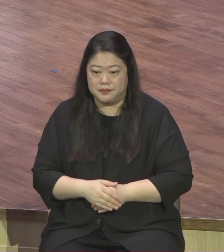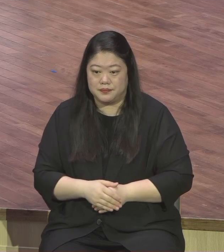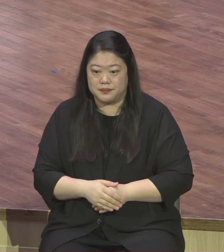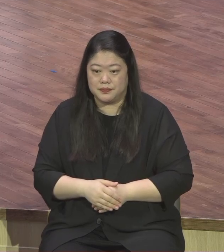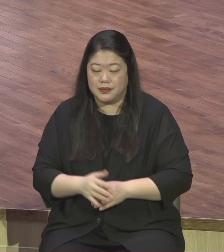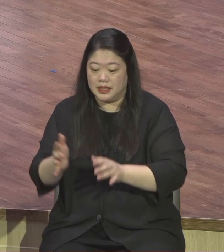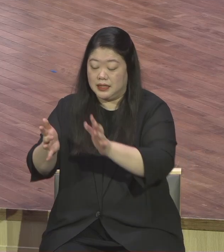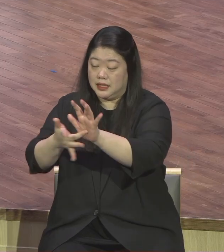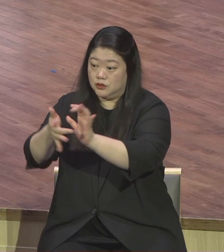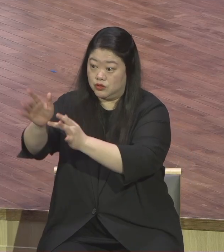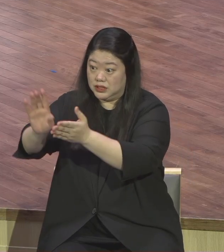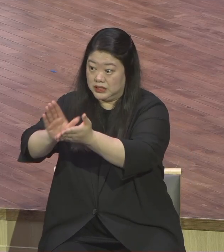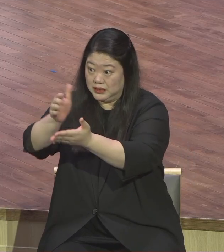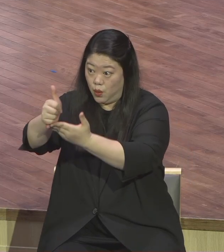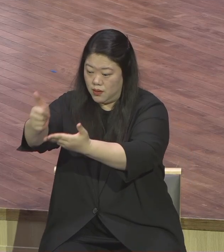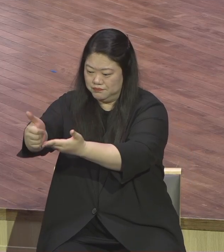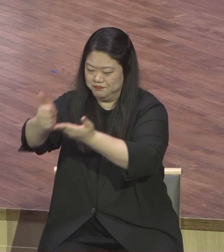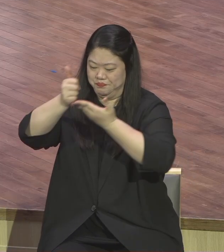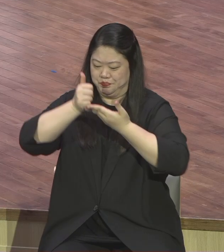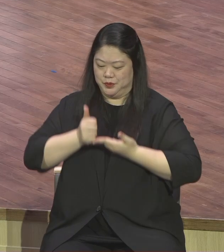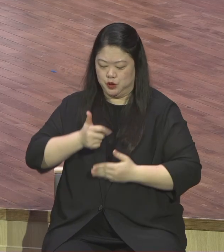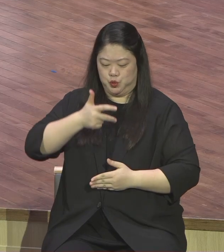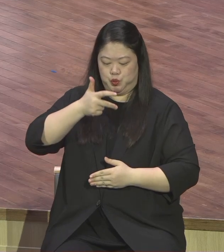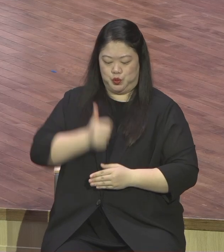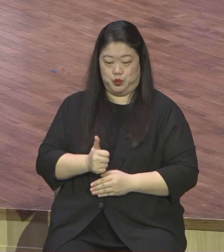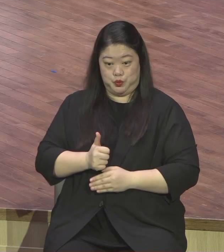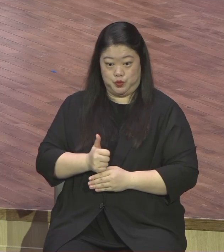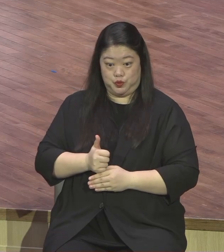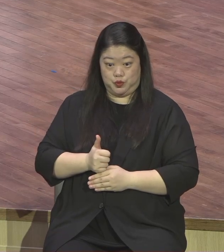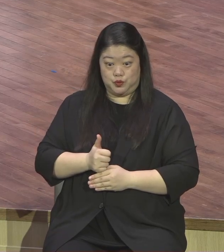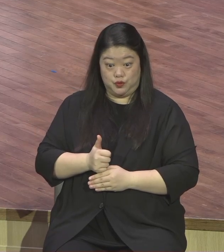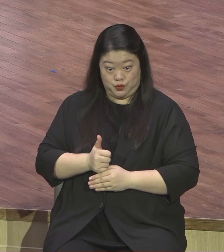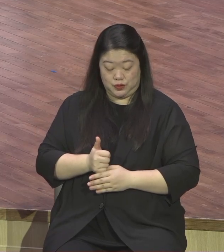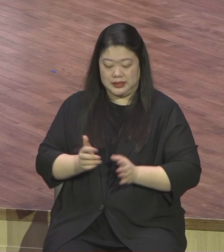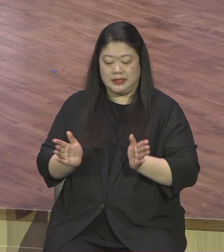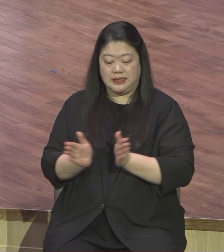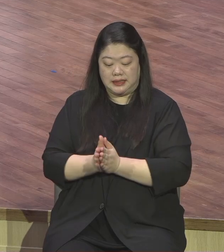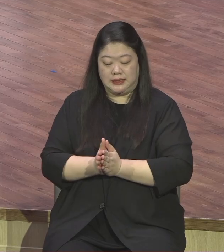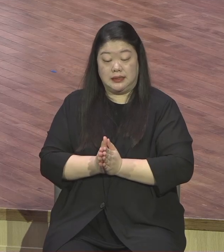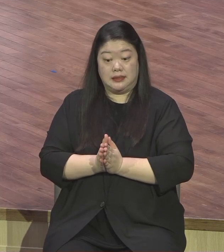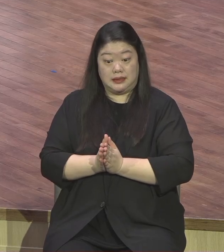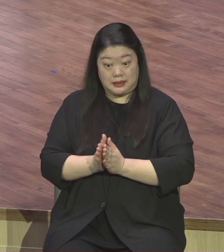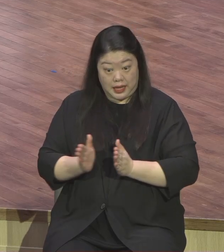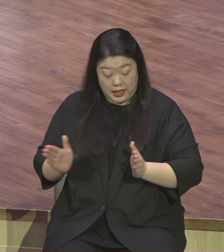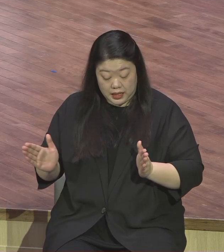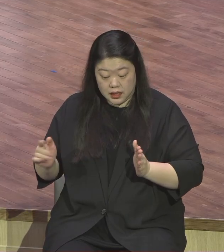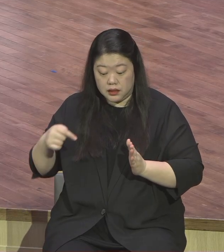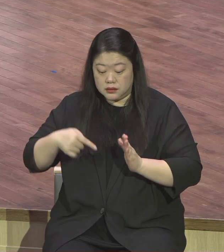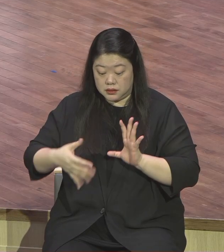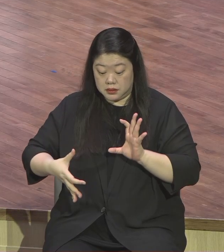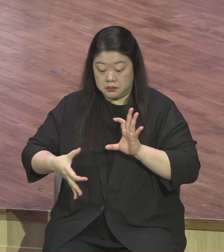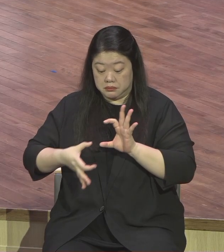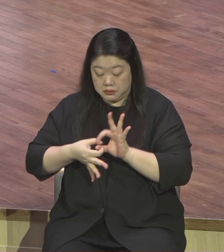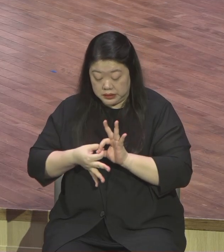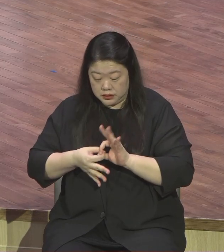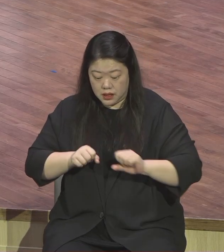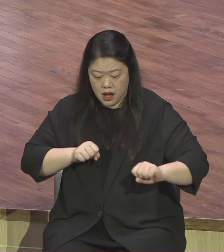주로 받은 것이 시작이라고 하면 이제부터 그 하나의 행하고 뿌리를 박으며 시험을 받은